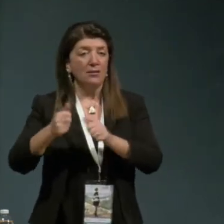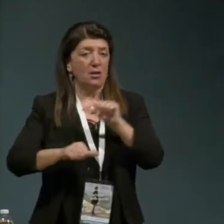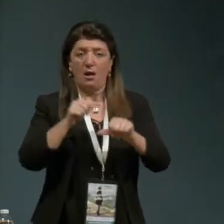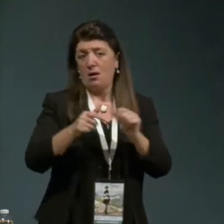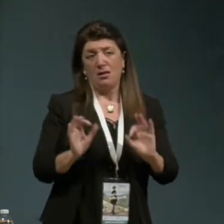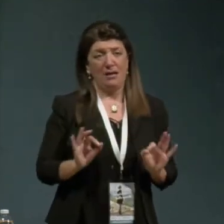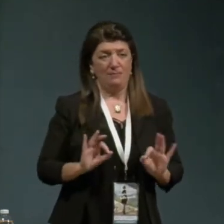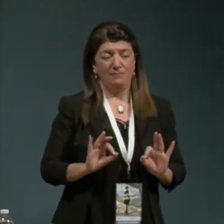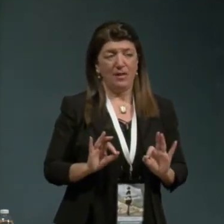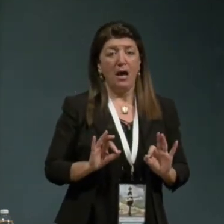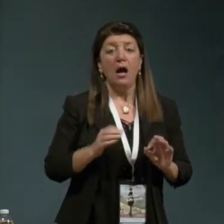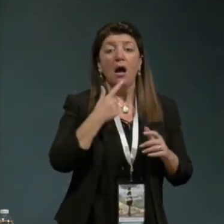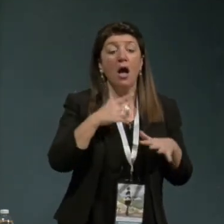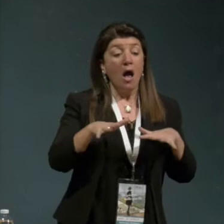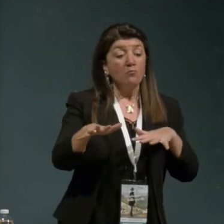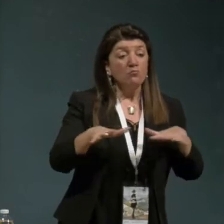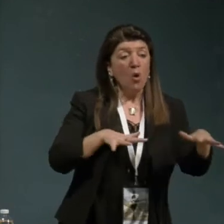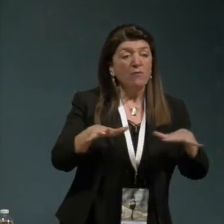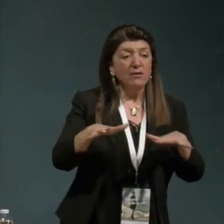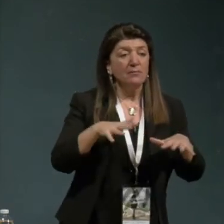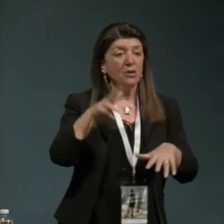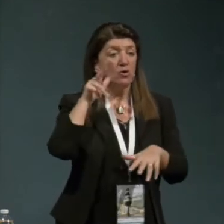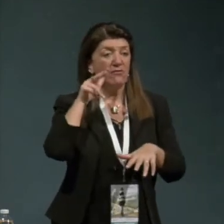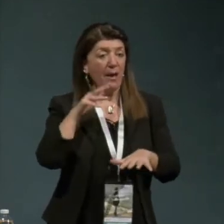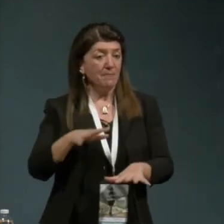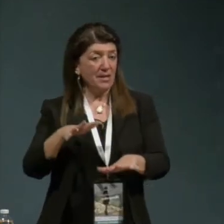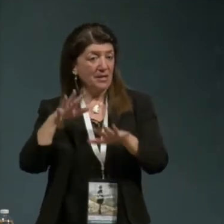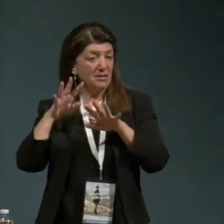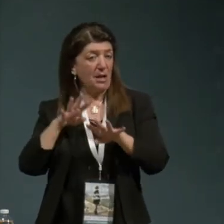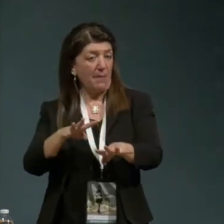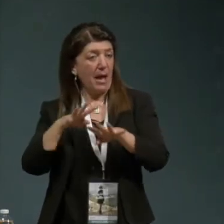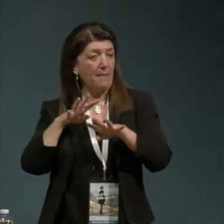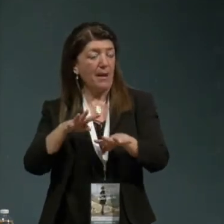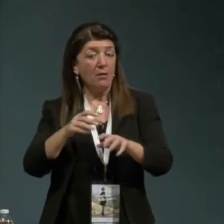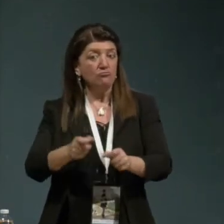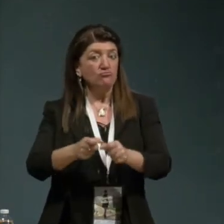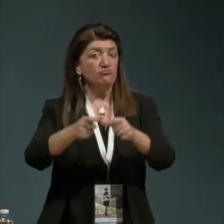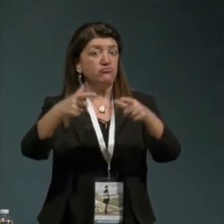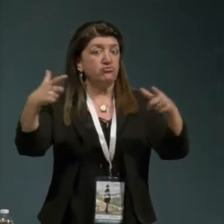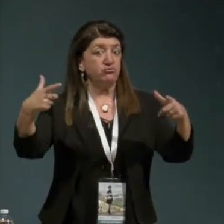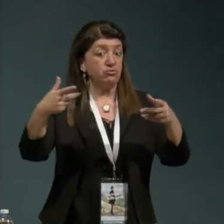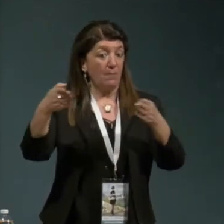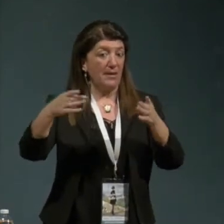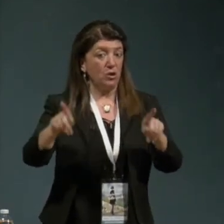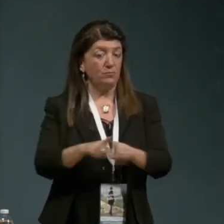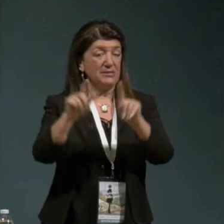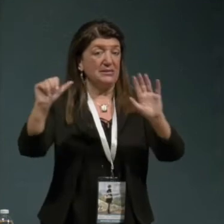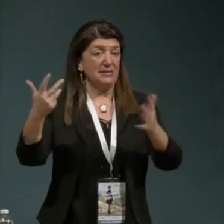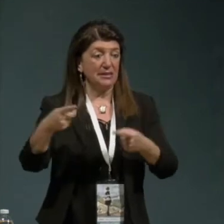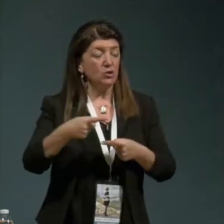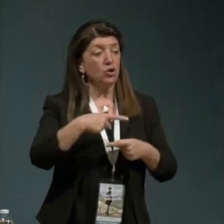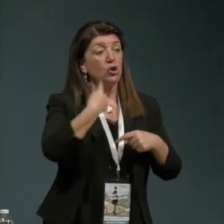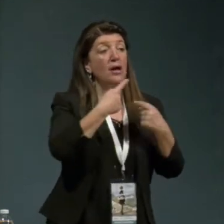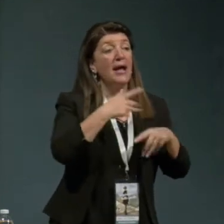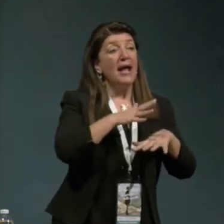e il movimento femminile si sviluppo dopo 68 il riconoscimento dell